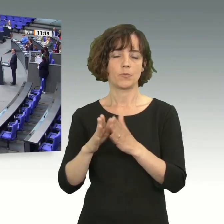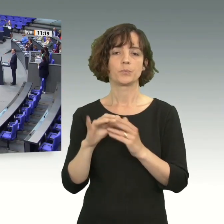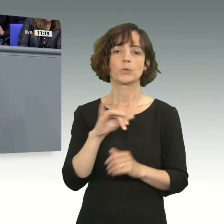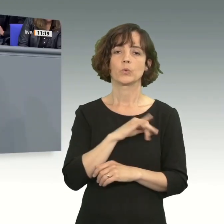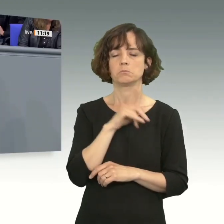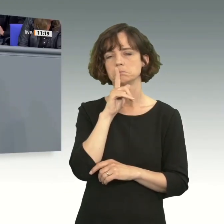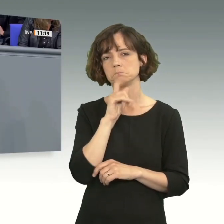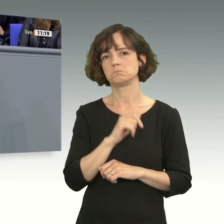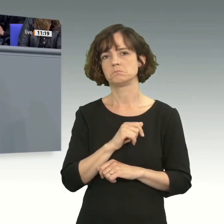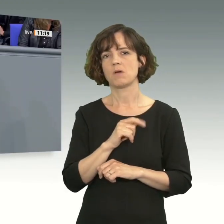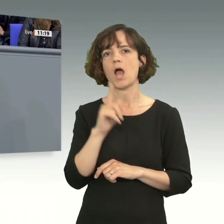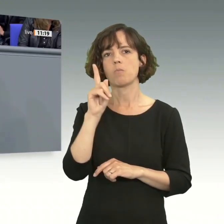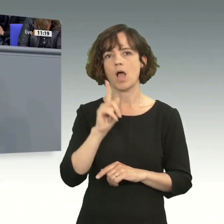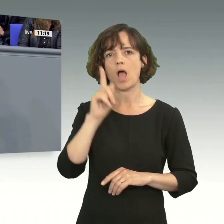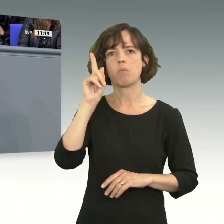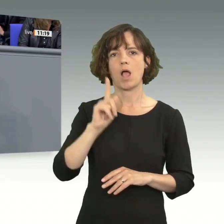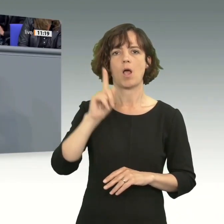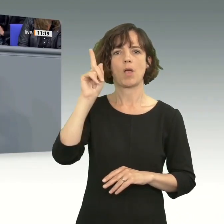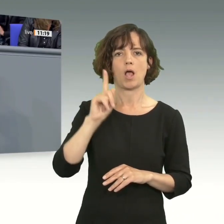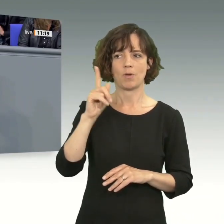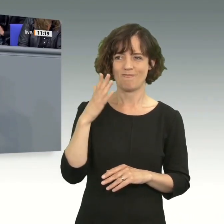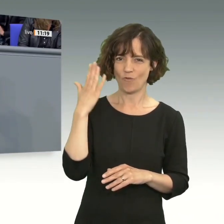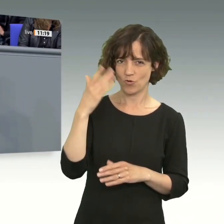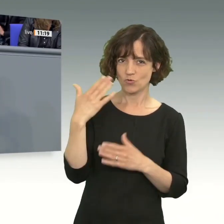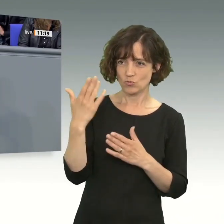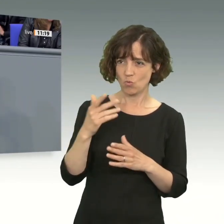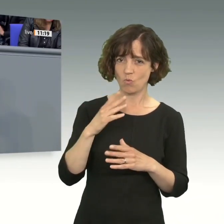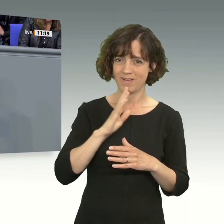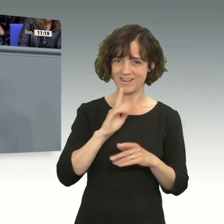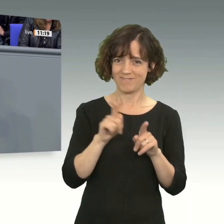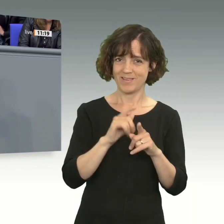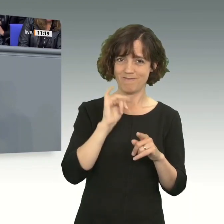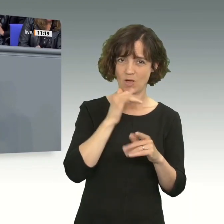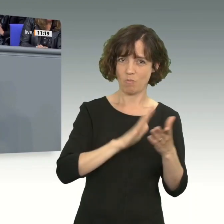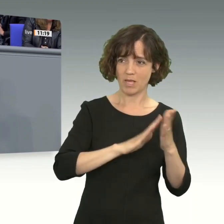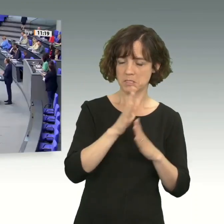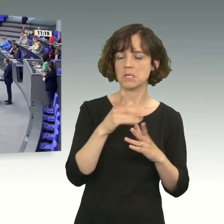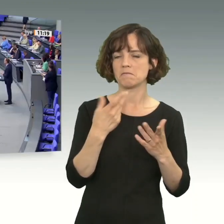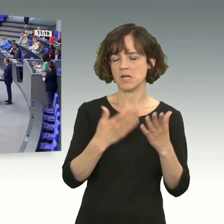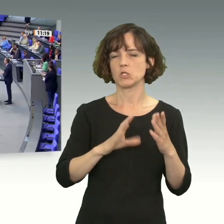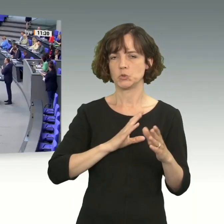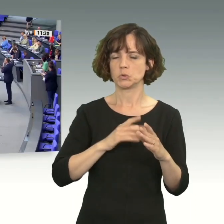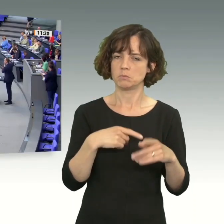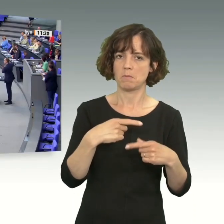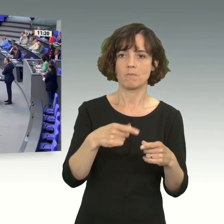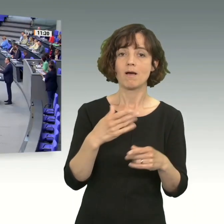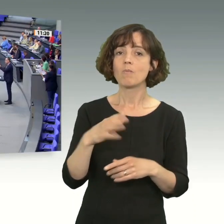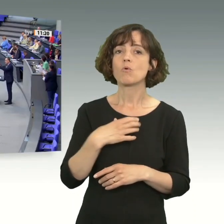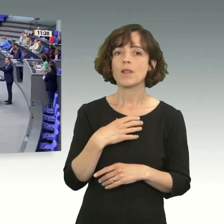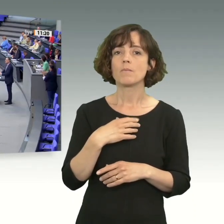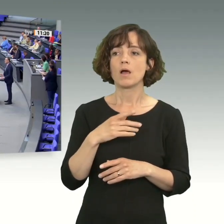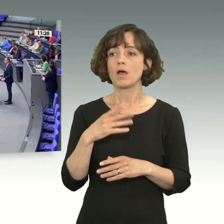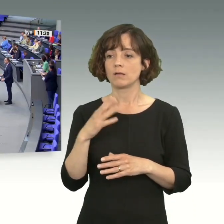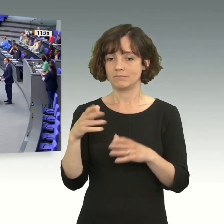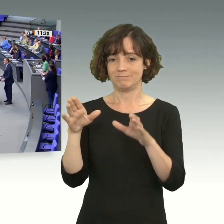sich kein Wort. Da kommen lauter Abers, Herr Außendorf. Wenn Sie so geredet hätten wie Frau Brandner, dann wären wir ja vielleicht irgendwie vorangekommen. Ihr Problem ist, die einen reden